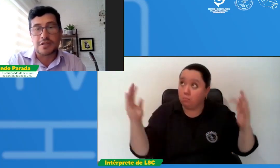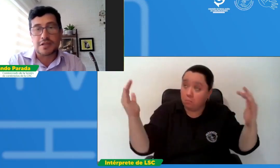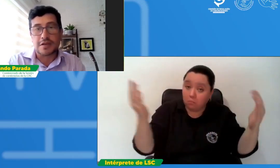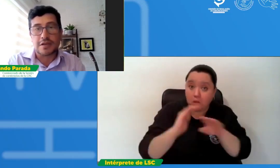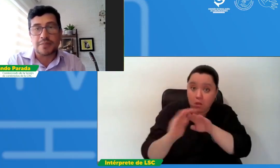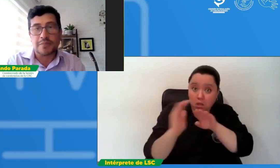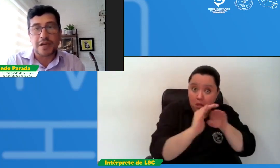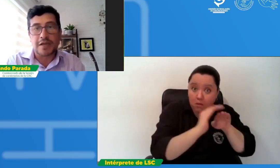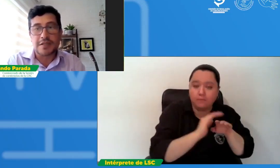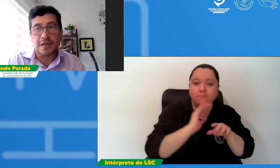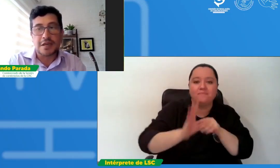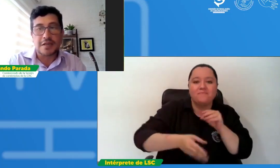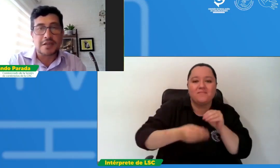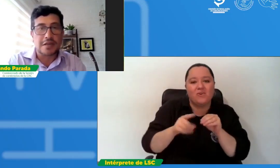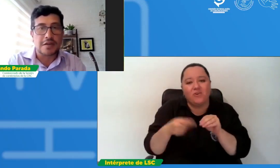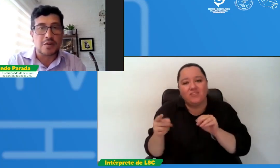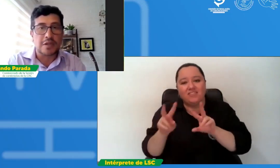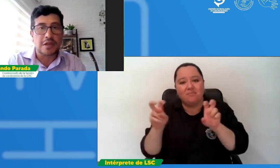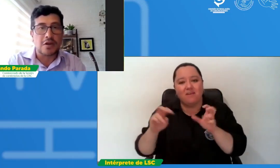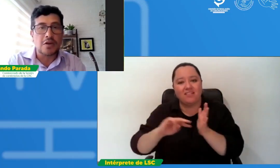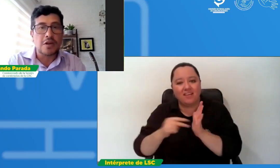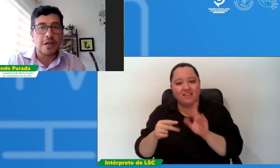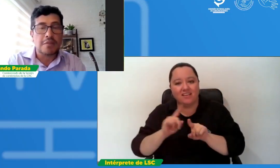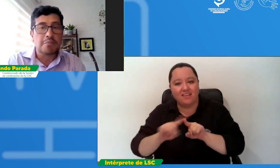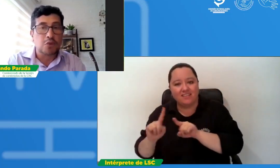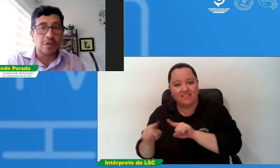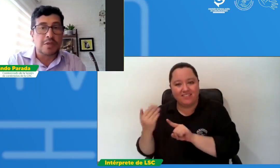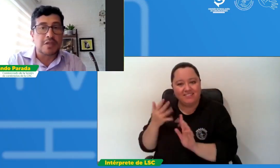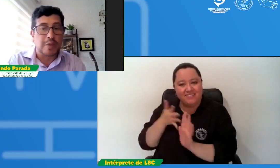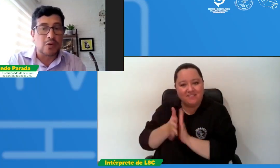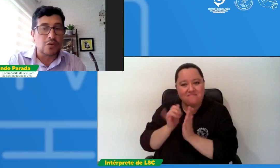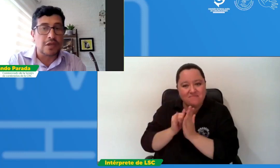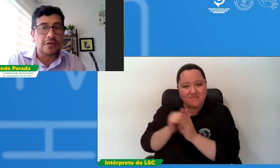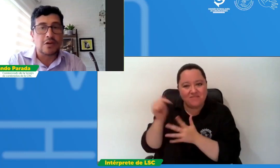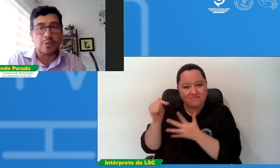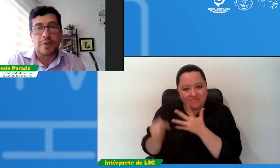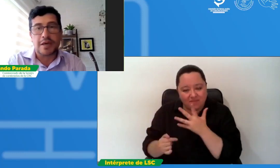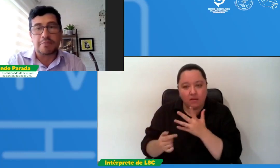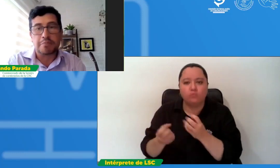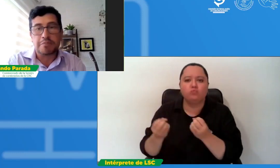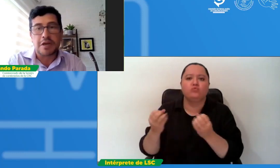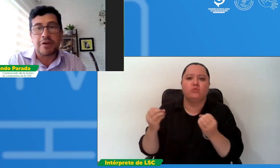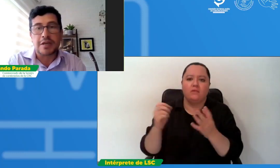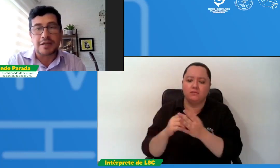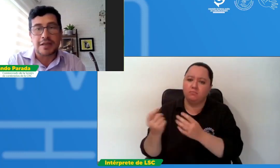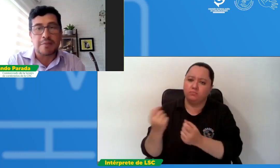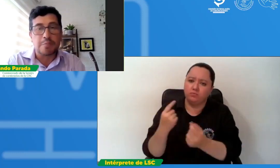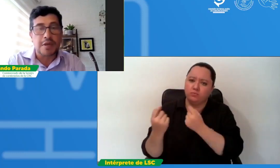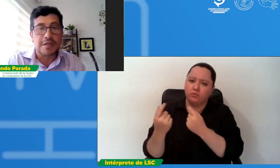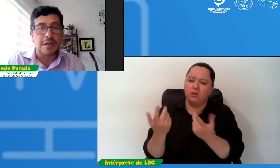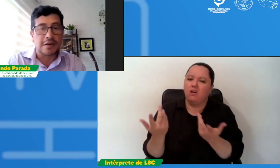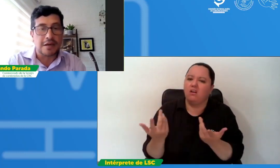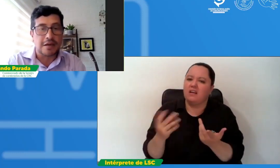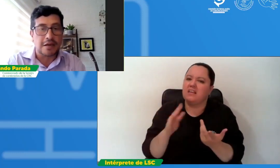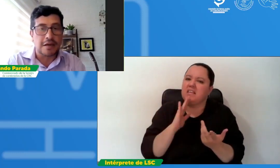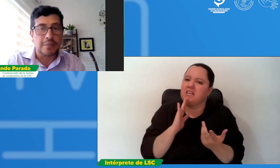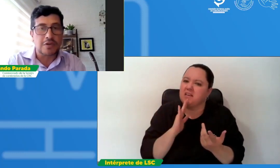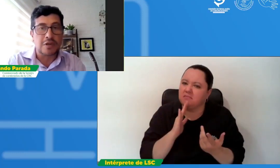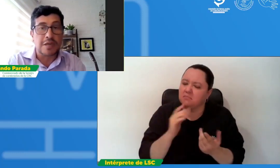áreas técnicas que les he comentado muchas veces preguntan como para saber quién puede ser la persona más